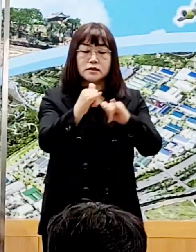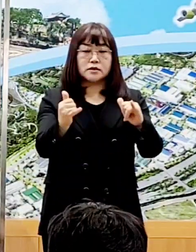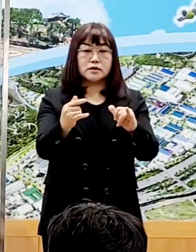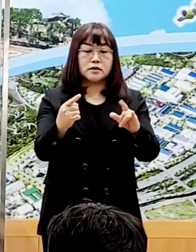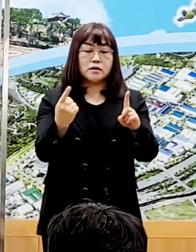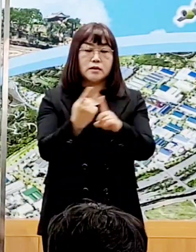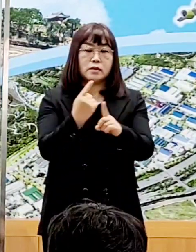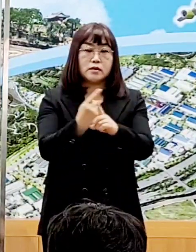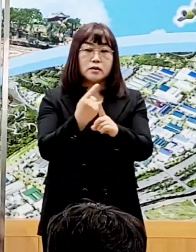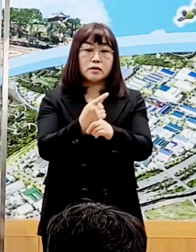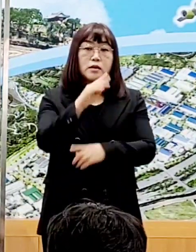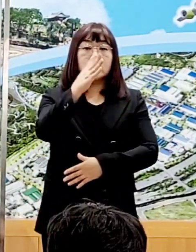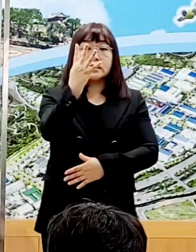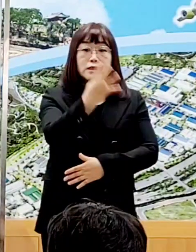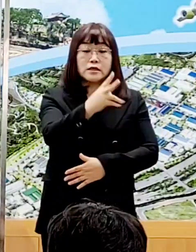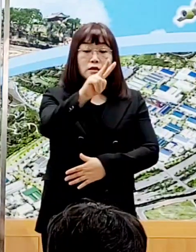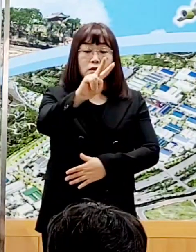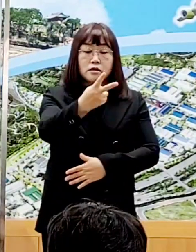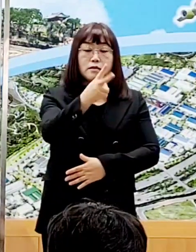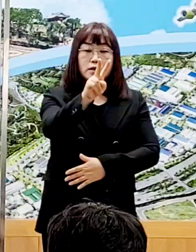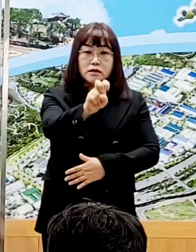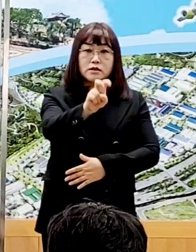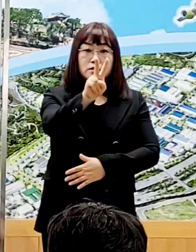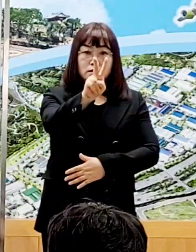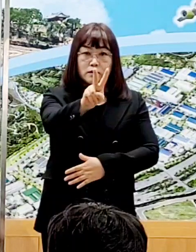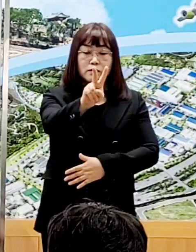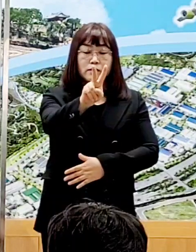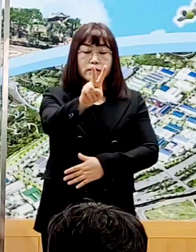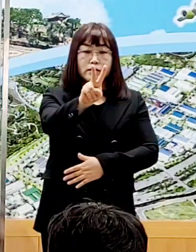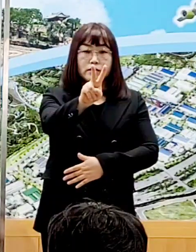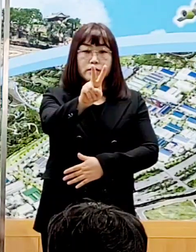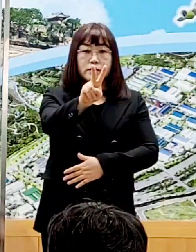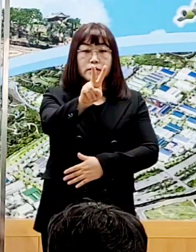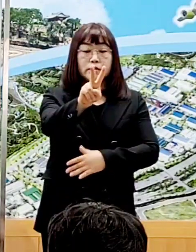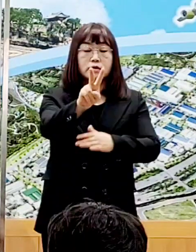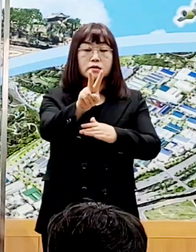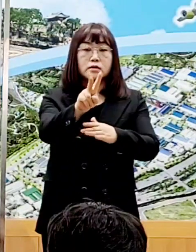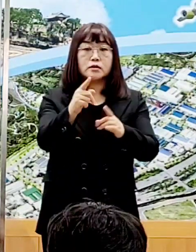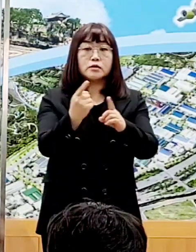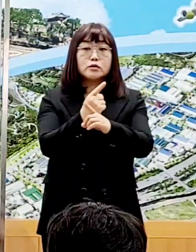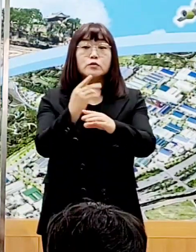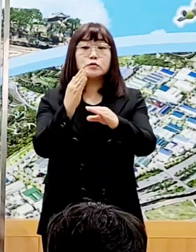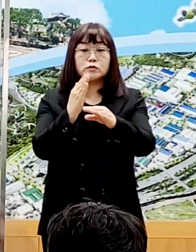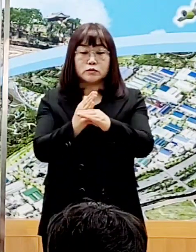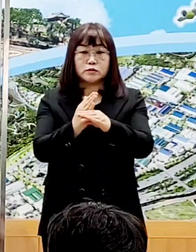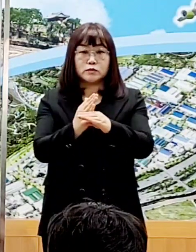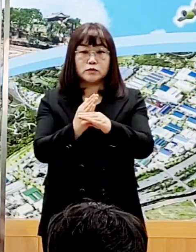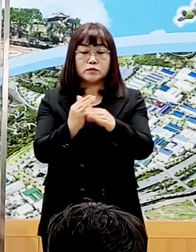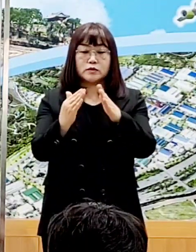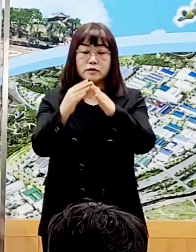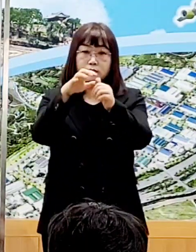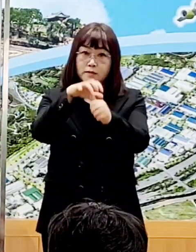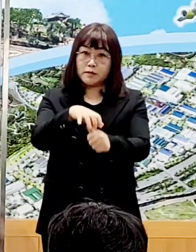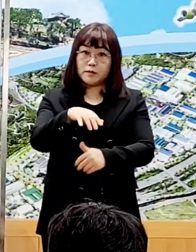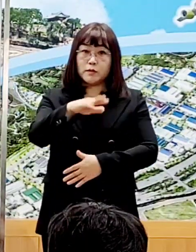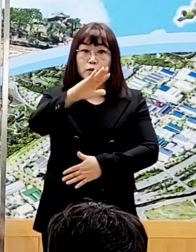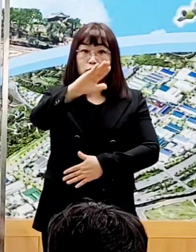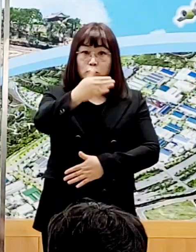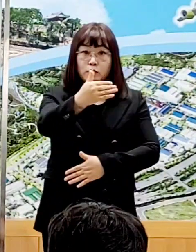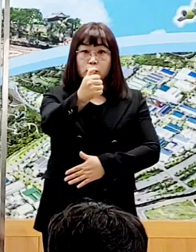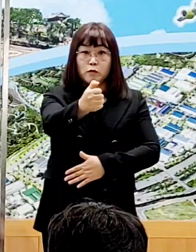4,222명은 치료 중이고 자가격리자는